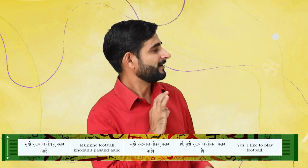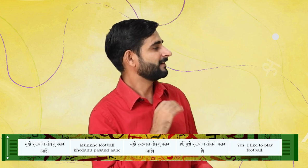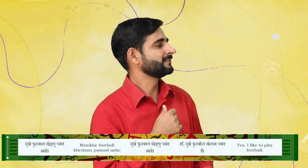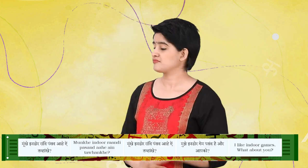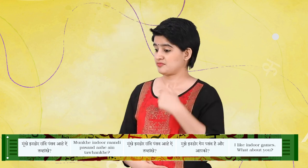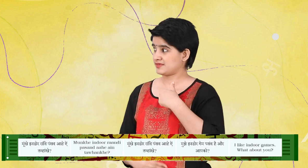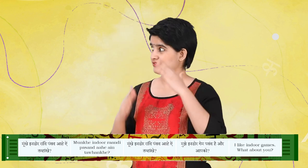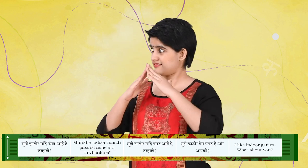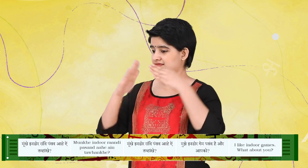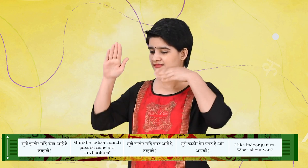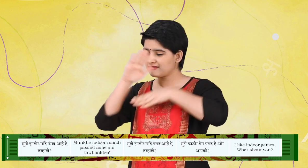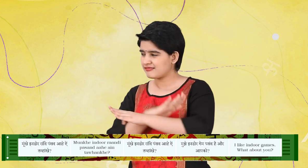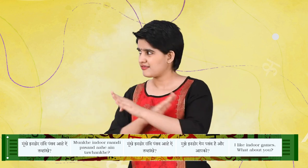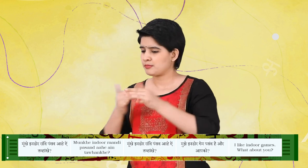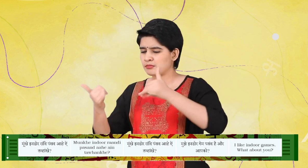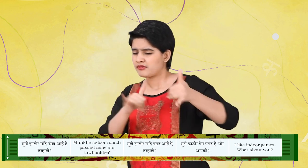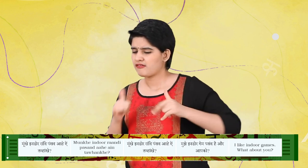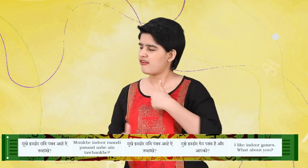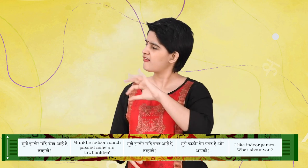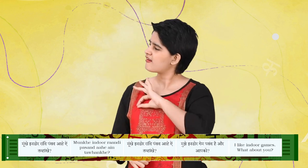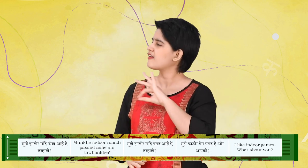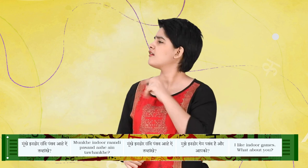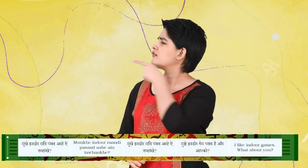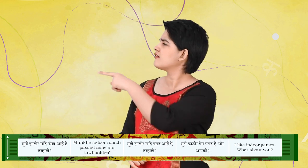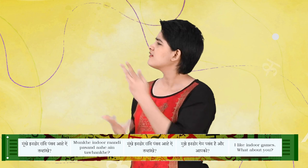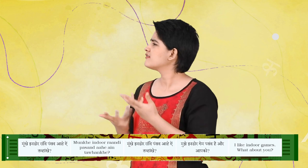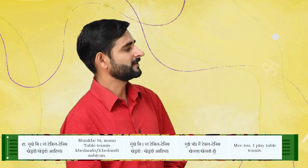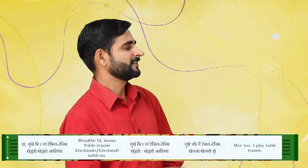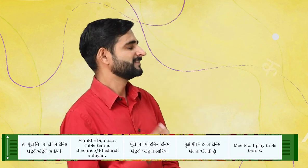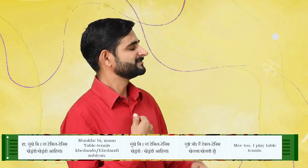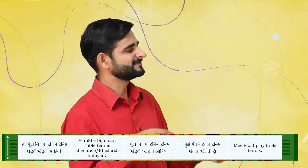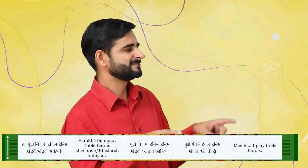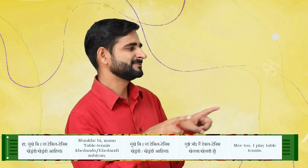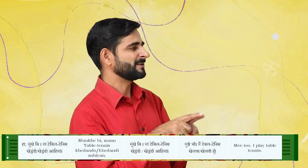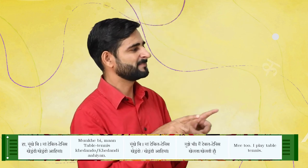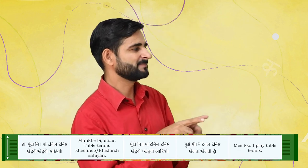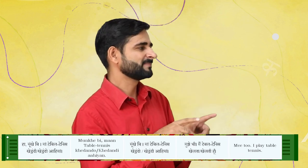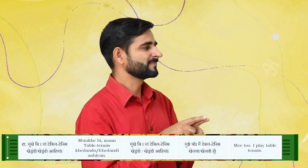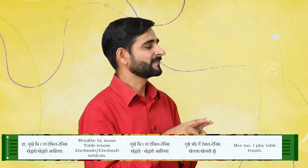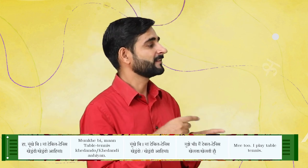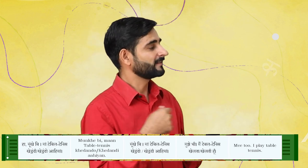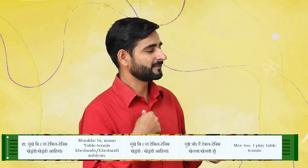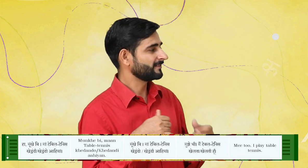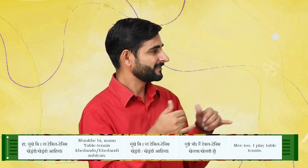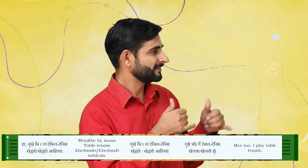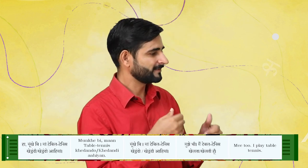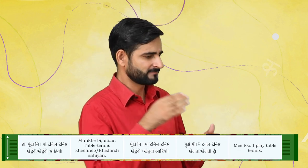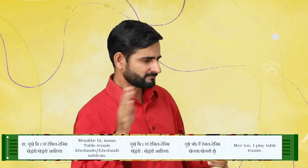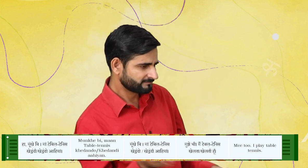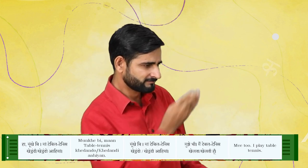मुखे इंडोर रांद पसंद आ है ए तभांखे हाँ मुखे भी मा टेबल तेनिस खेडण दिया